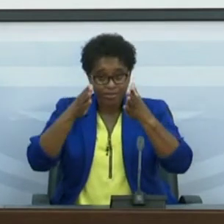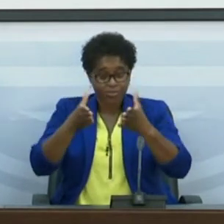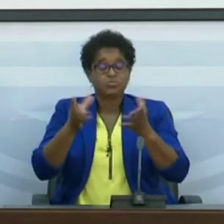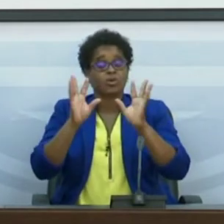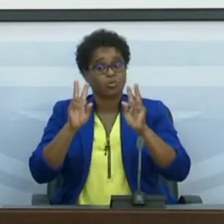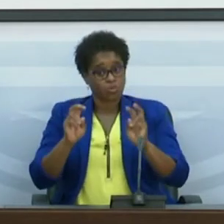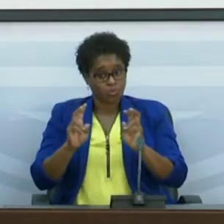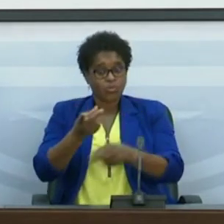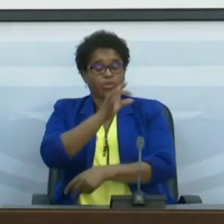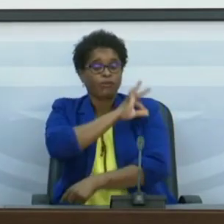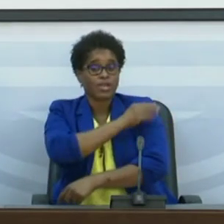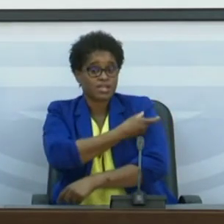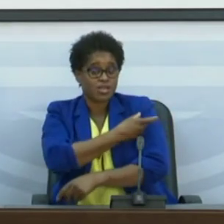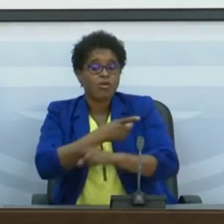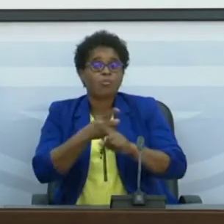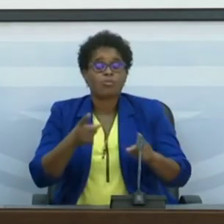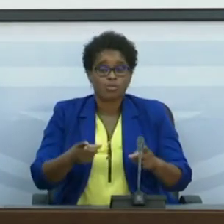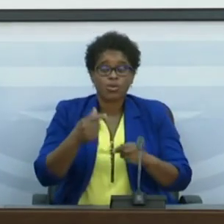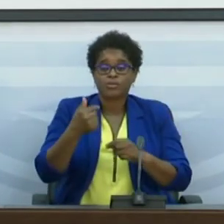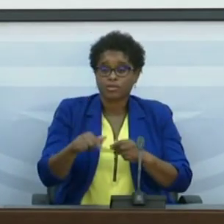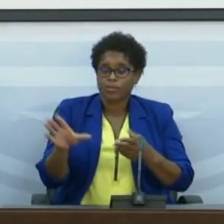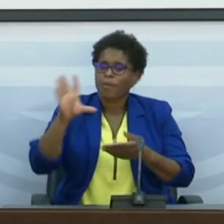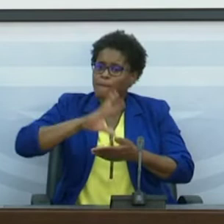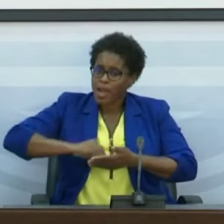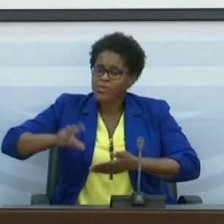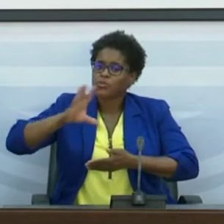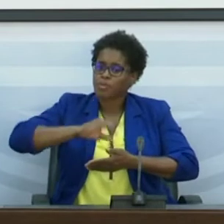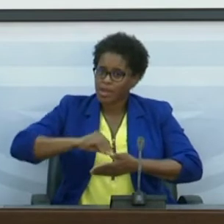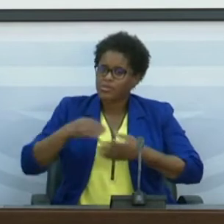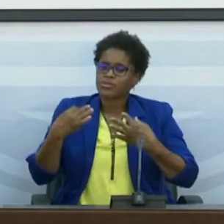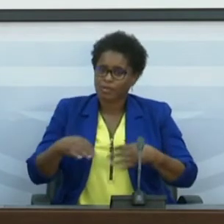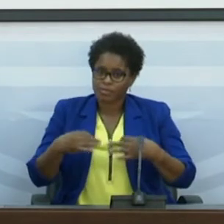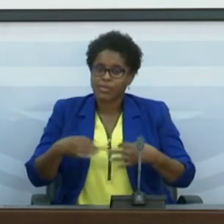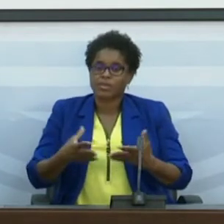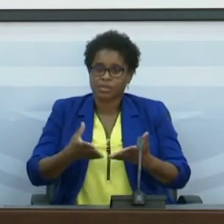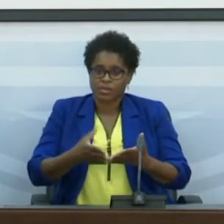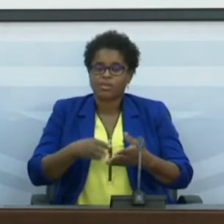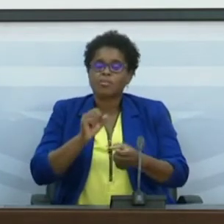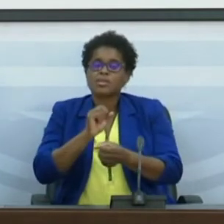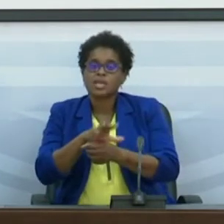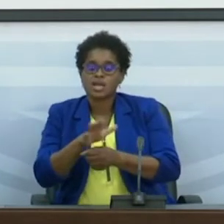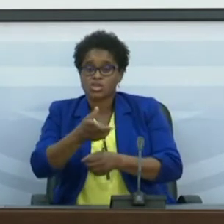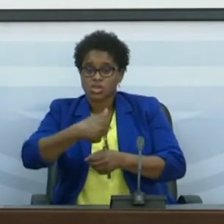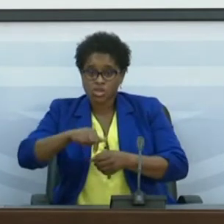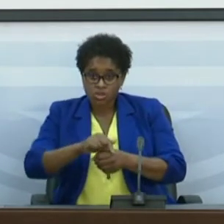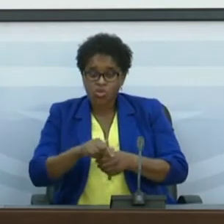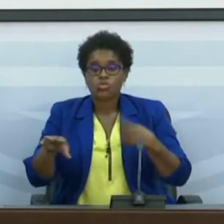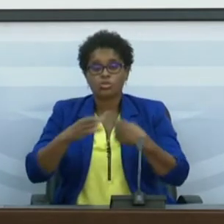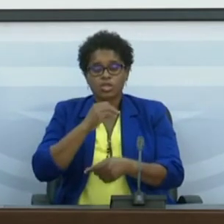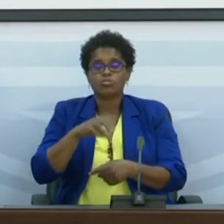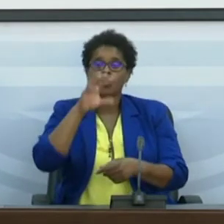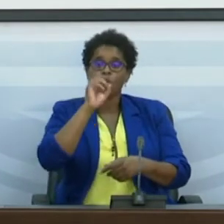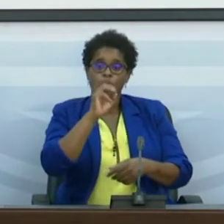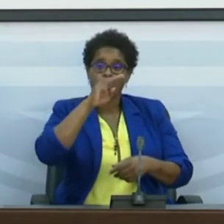vacinação, porque tem sido cada vez mais frequente as mensagens que nós recebemos da Organização